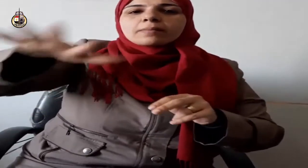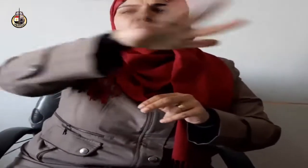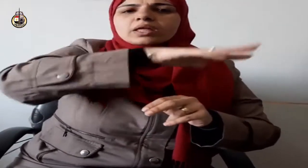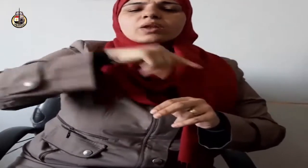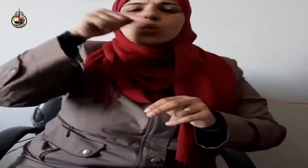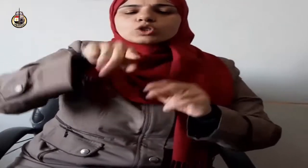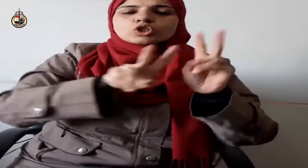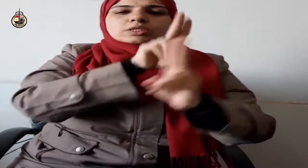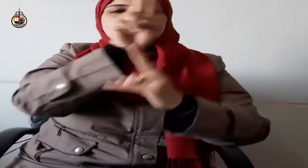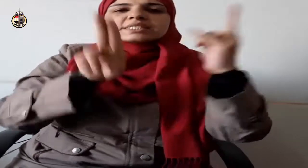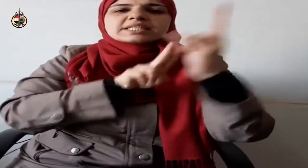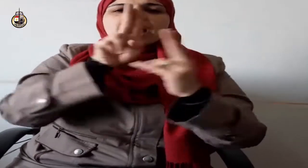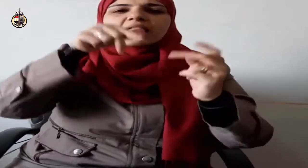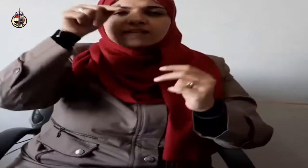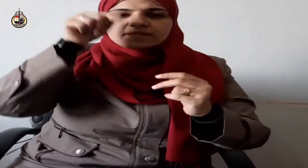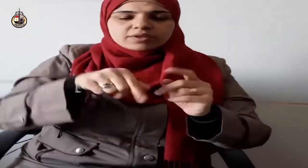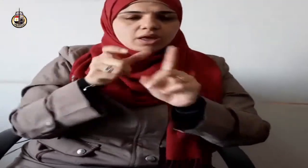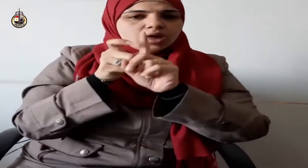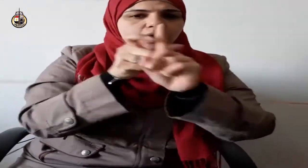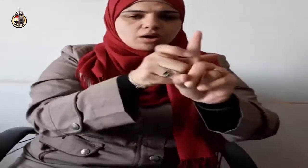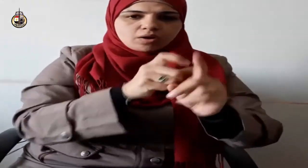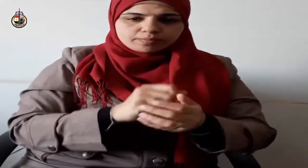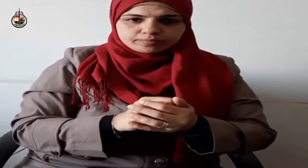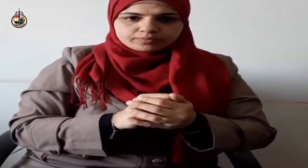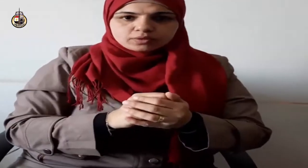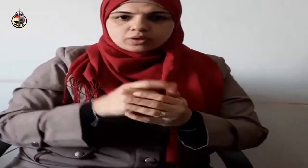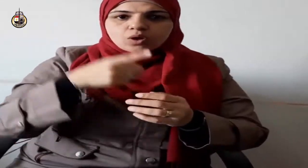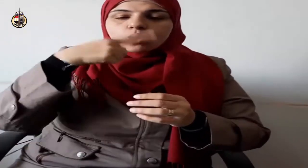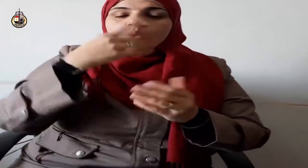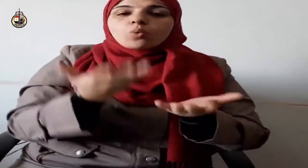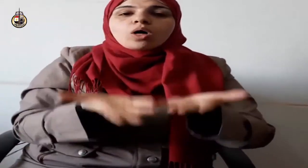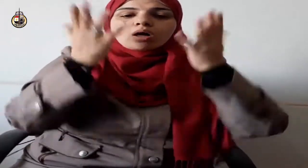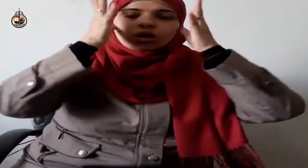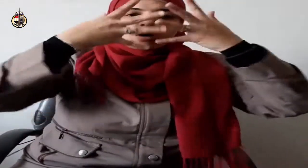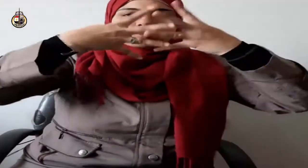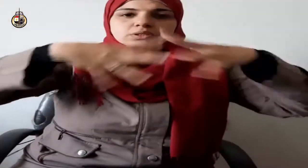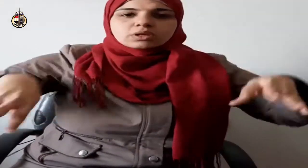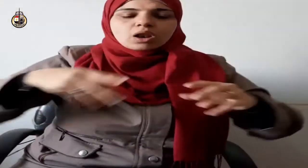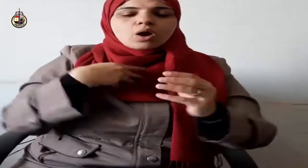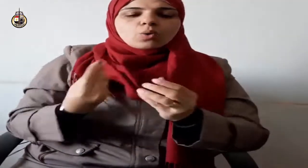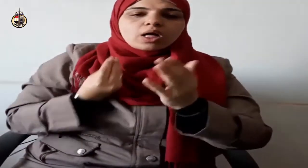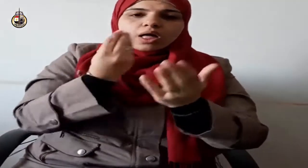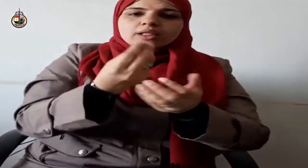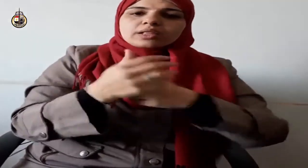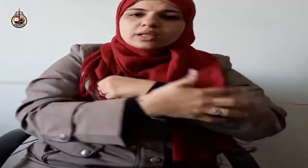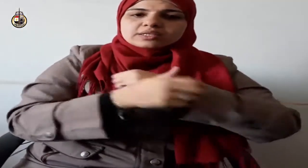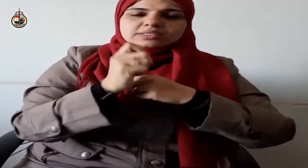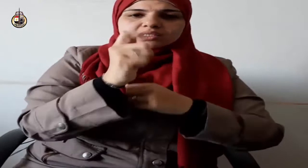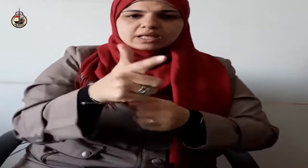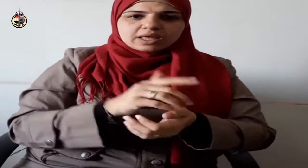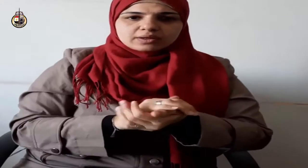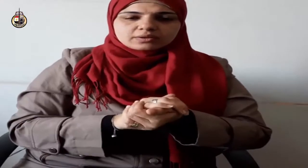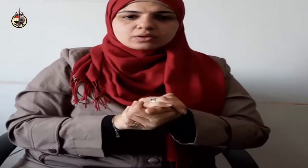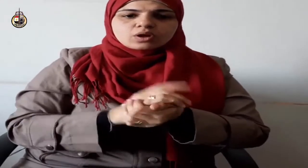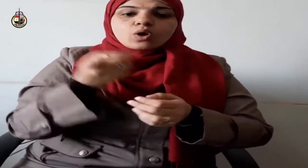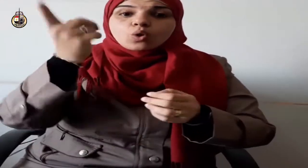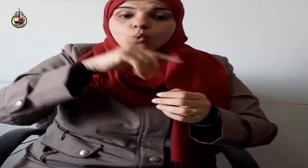والمغرب ولكن البر من آمن بالله واليوم الآخر والملائكة